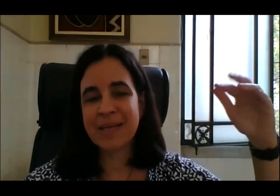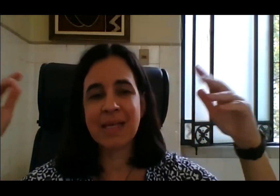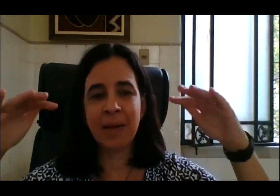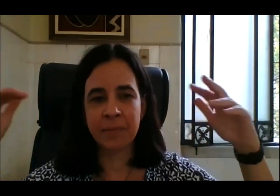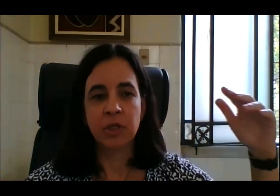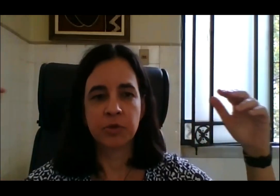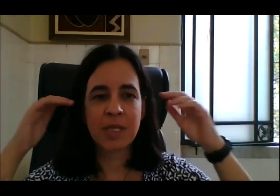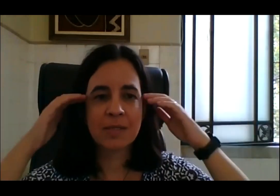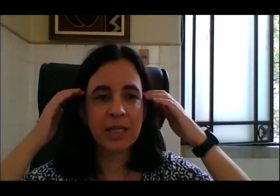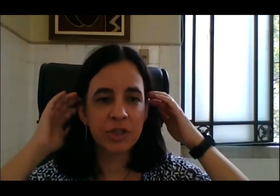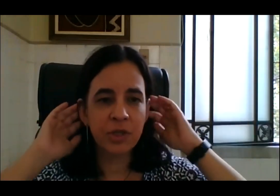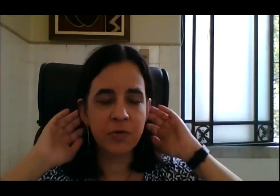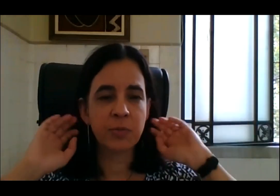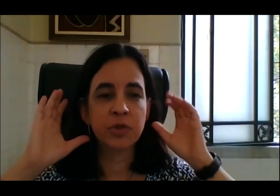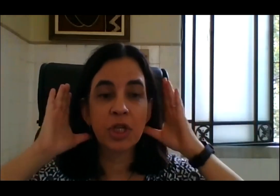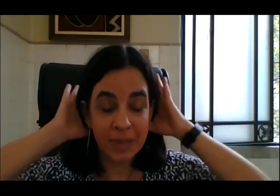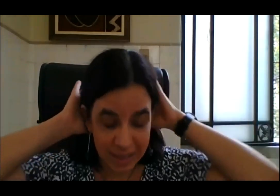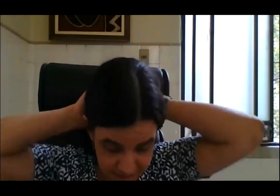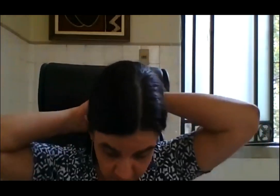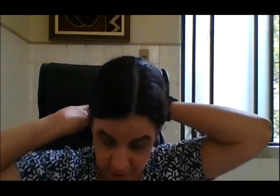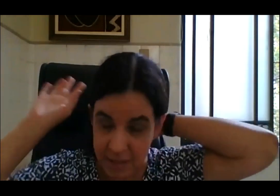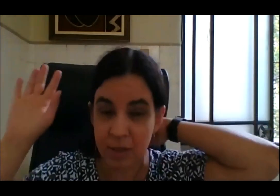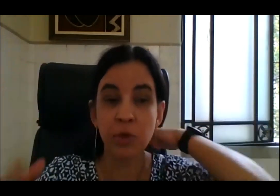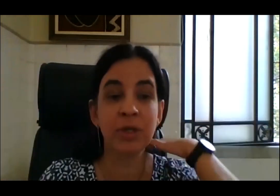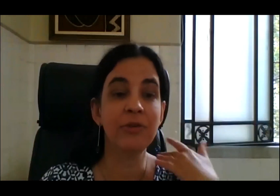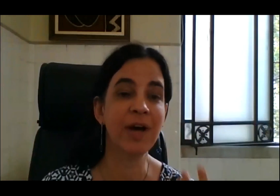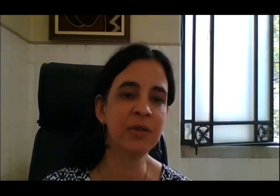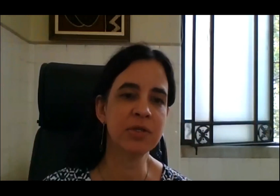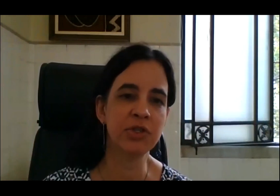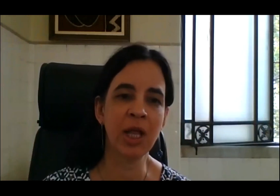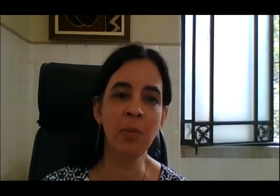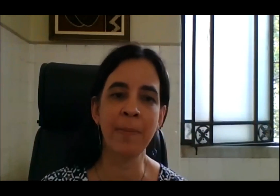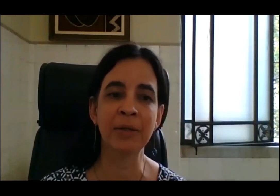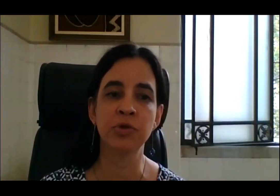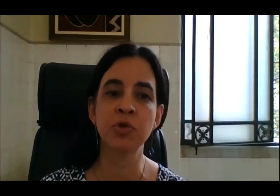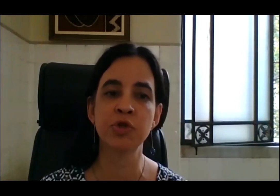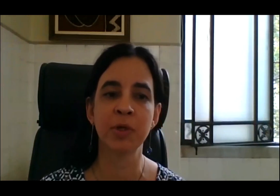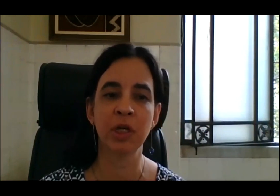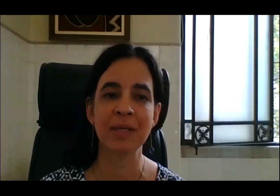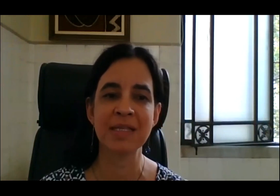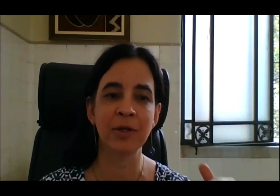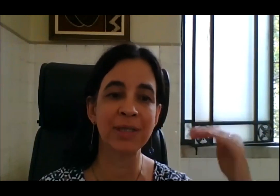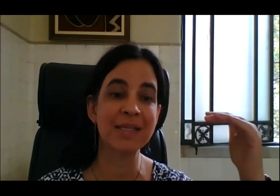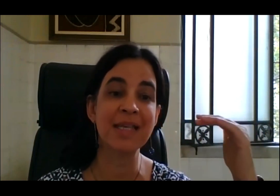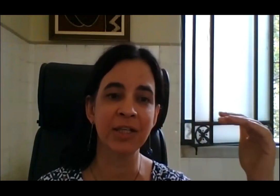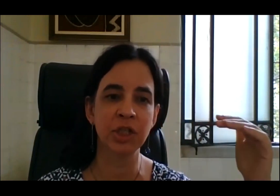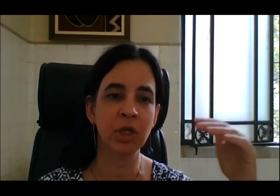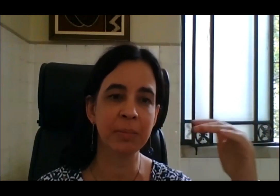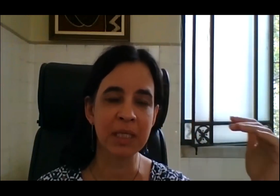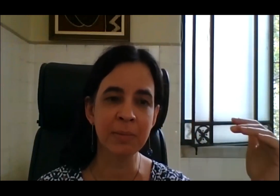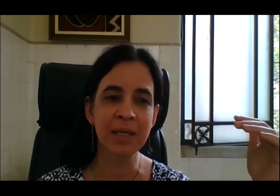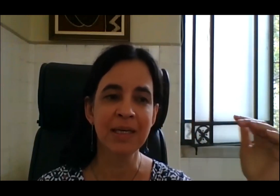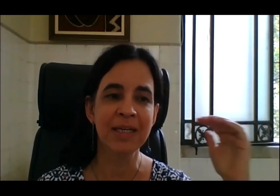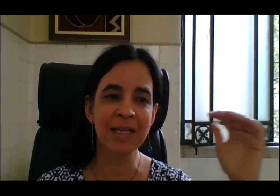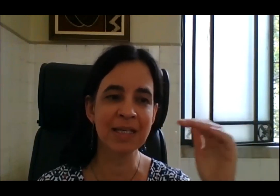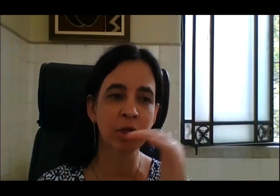para passar os processos seletivos, os pontos de eliminação são muito elevados em geral, na parte dos cursos de pós-graduação a nota 7, a nota